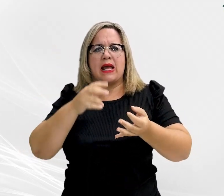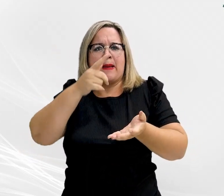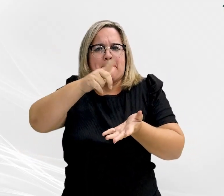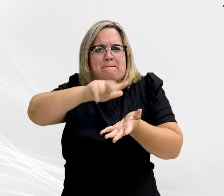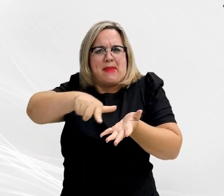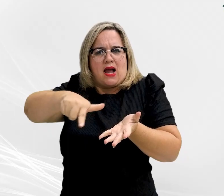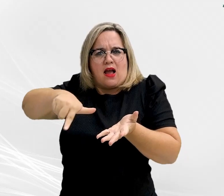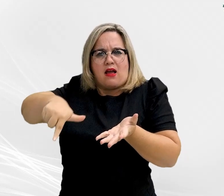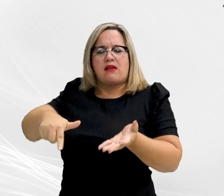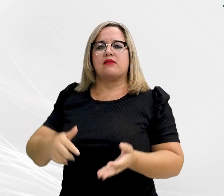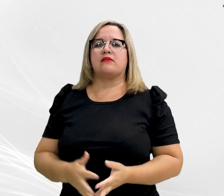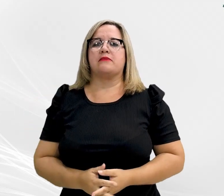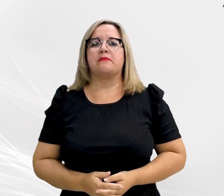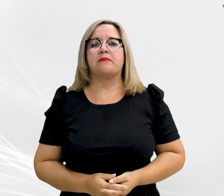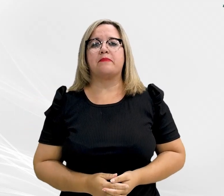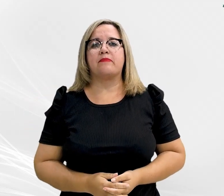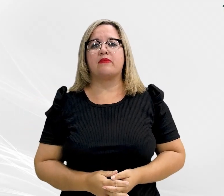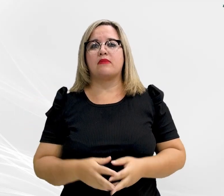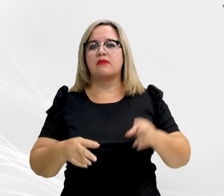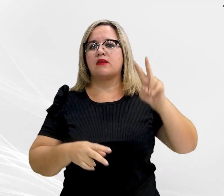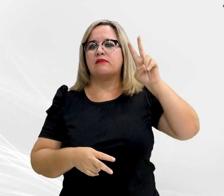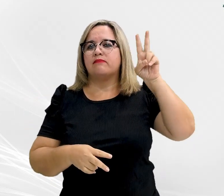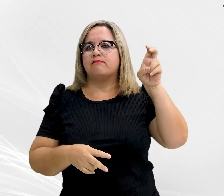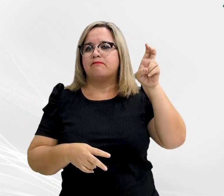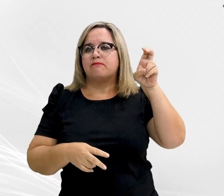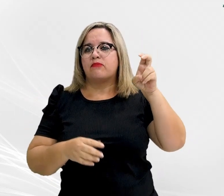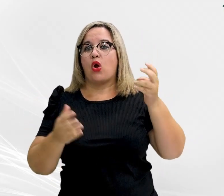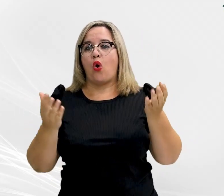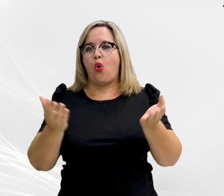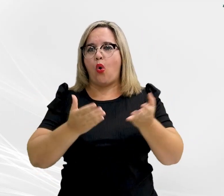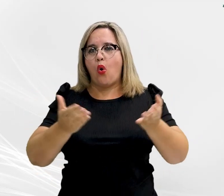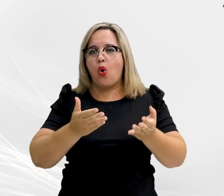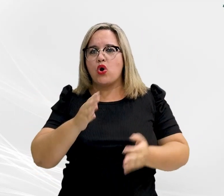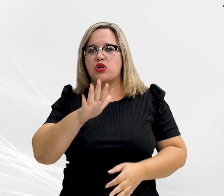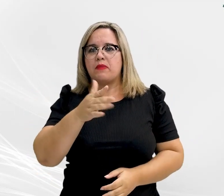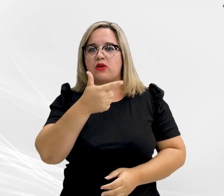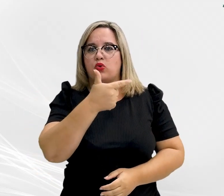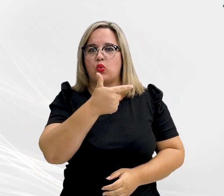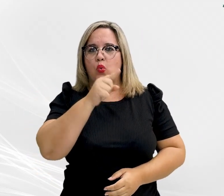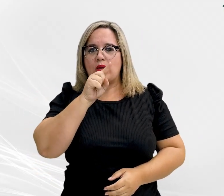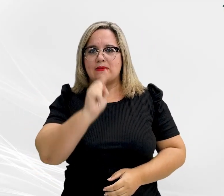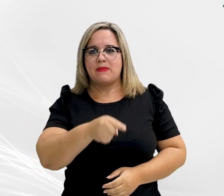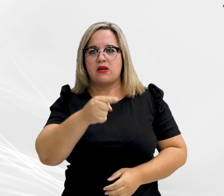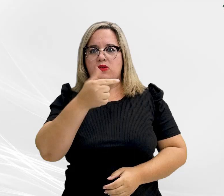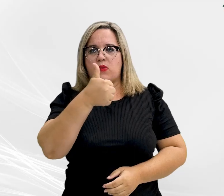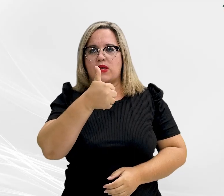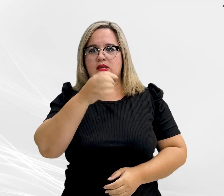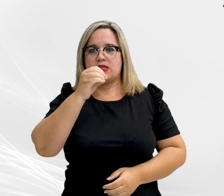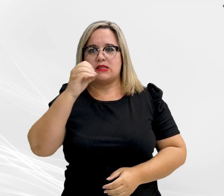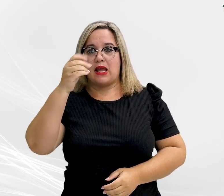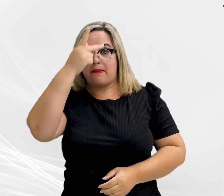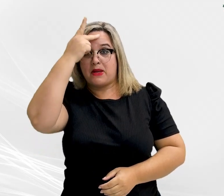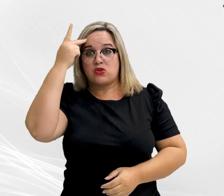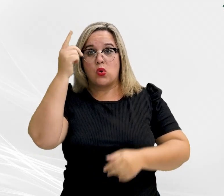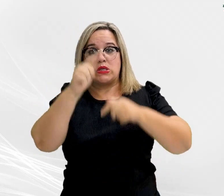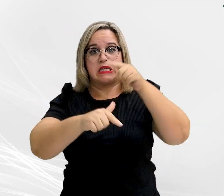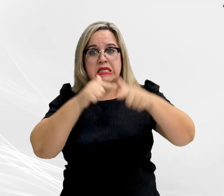Abre aspas. Hoje, somos cerca de 2.100 vidas no Ministério Público que promovem justiça e